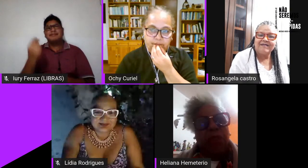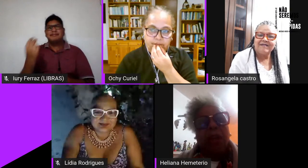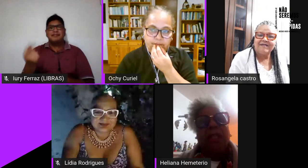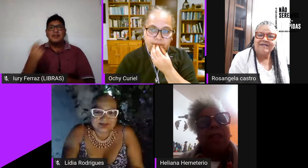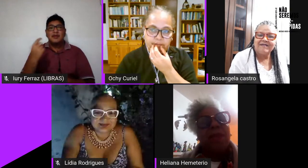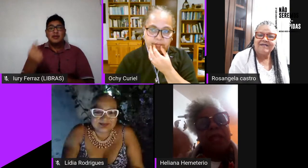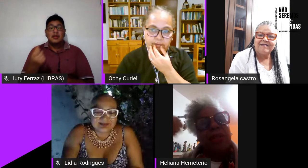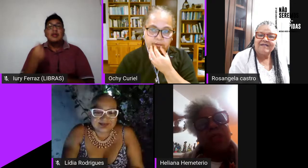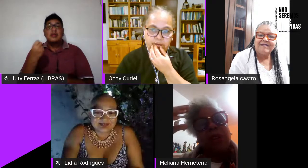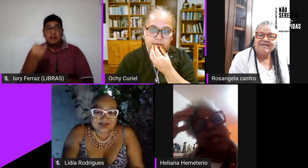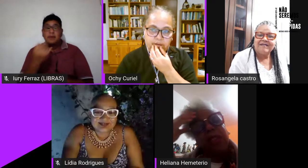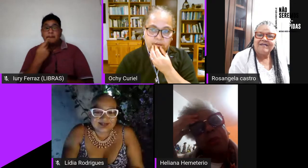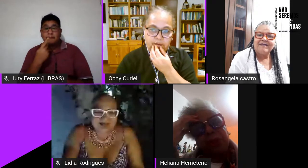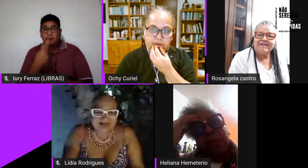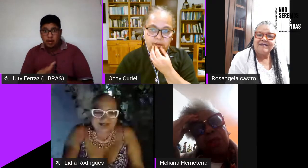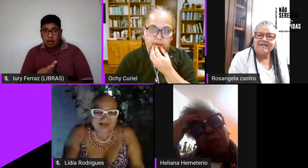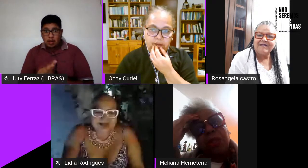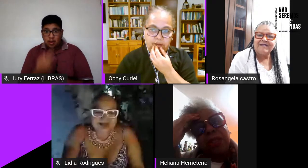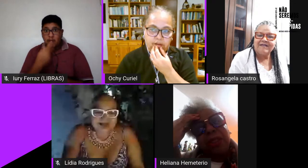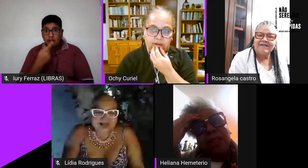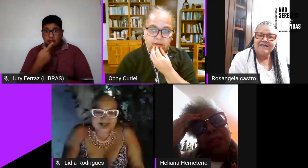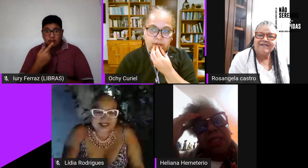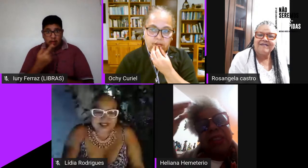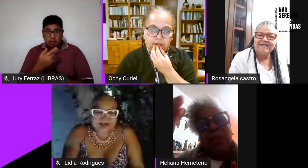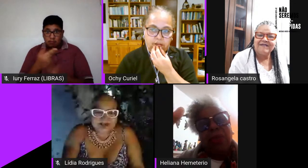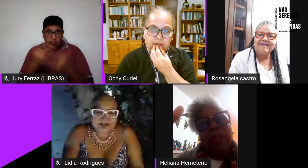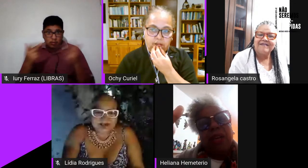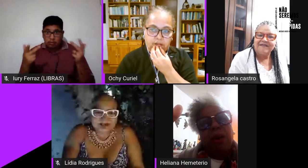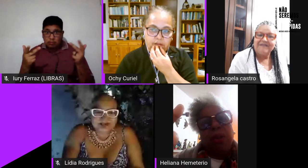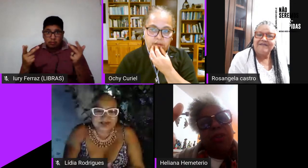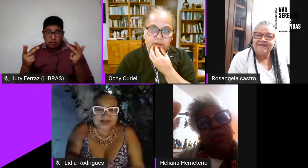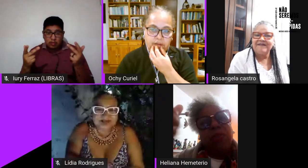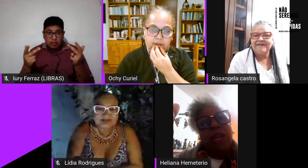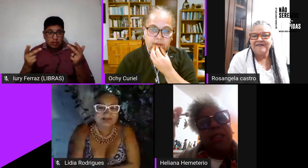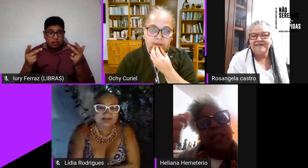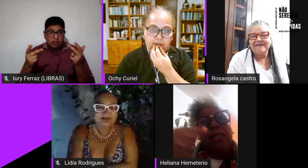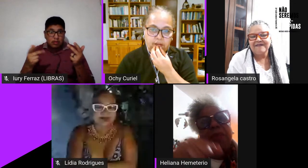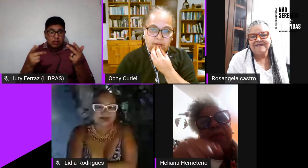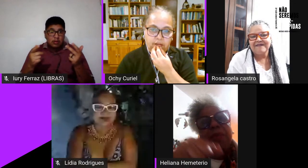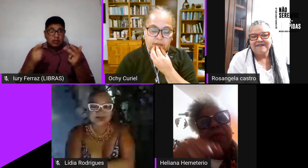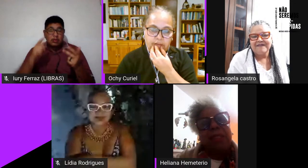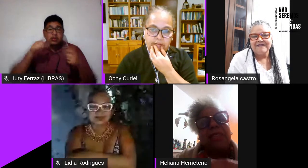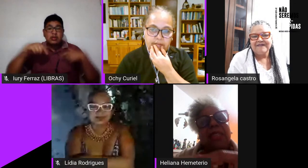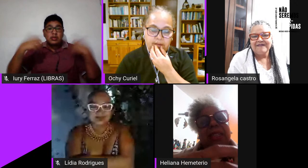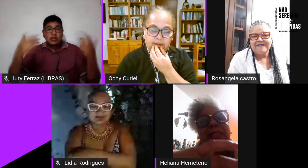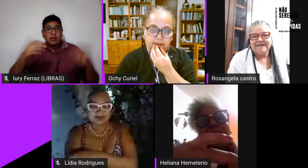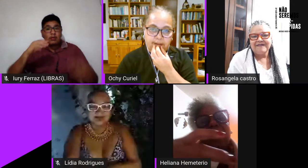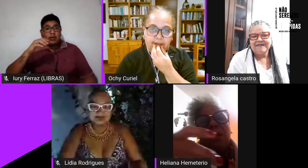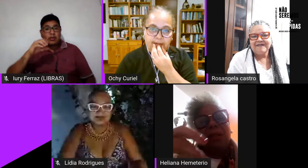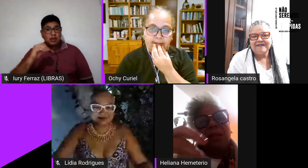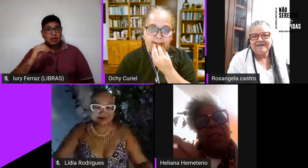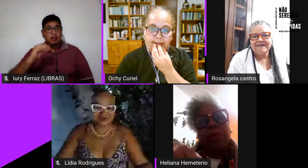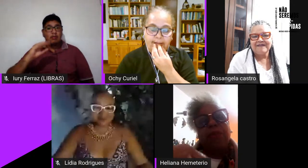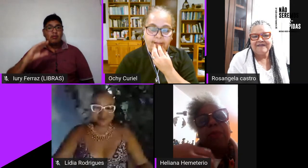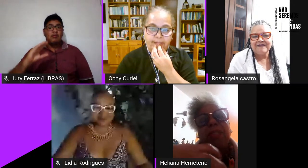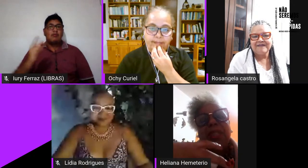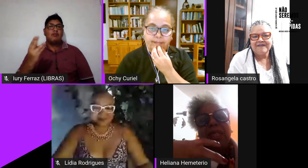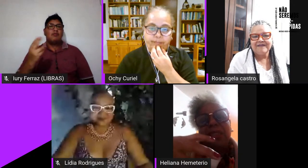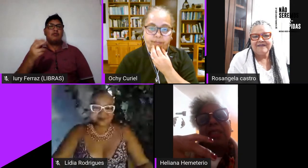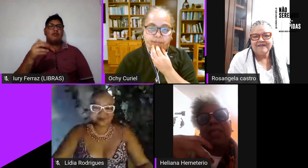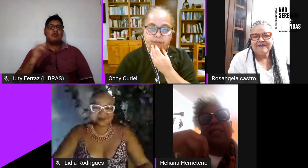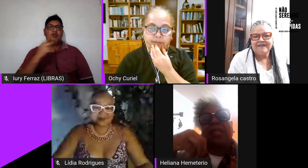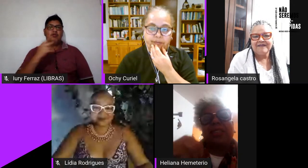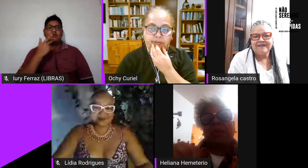falar eu digo olha eu sei falar de muitas coisas então quando a gente fala dessa questão lésbico